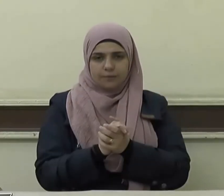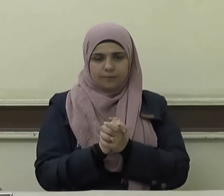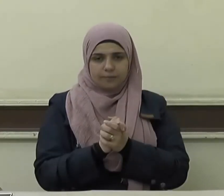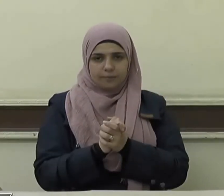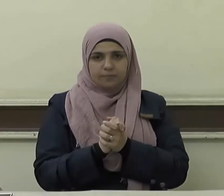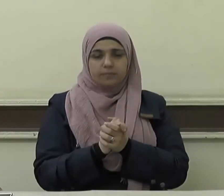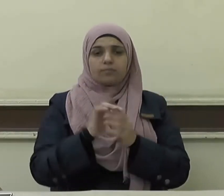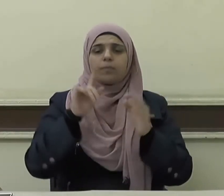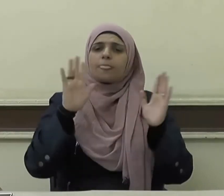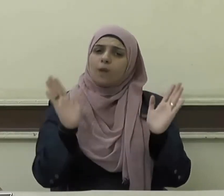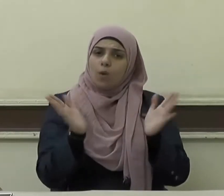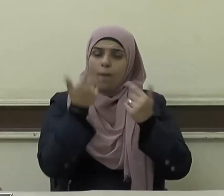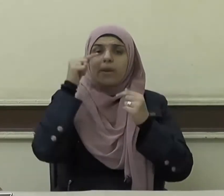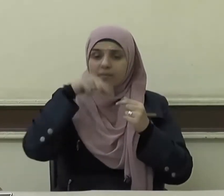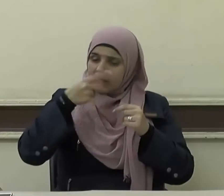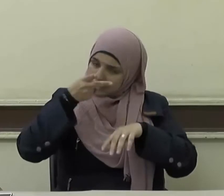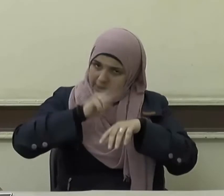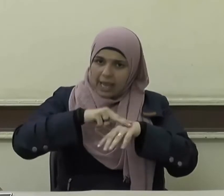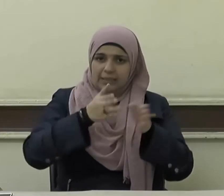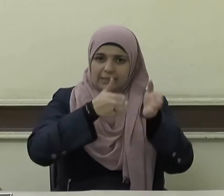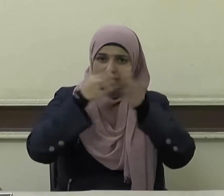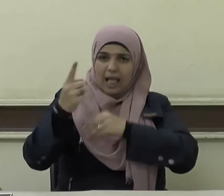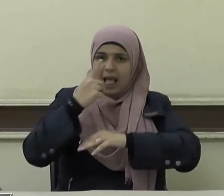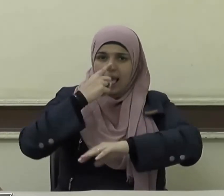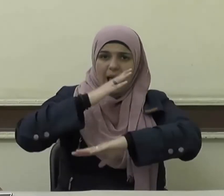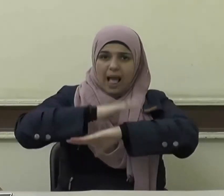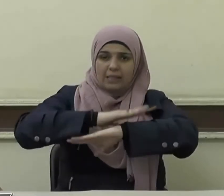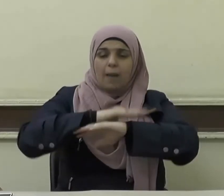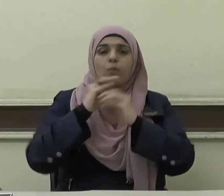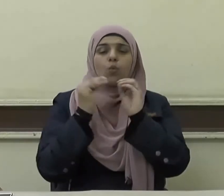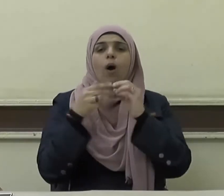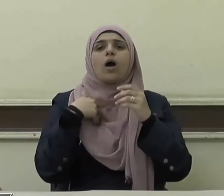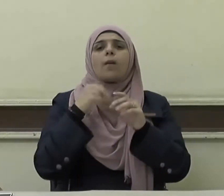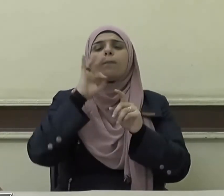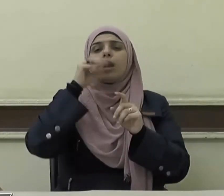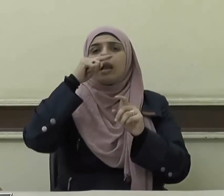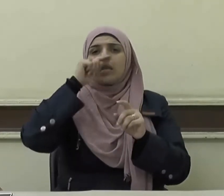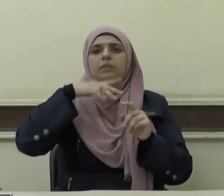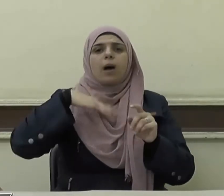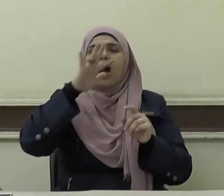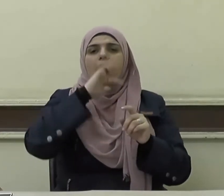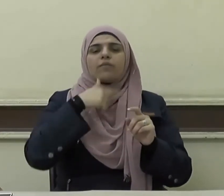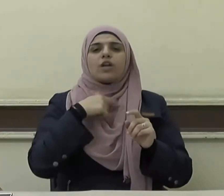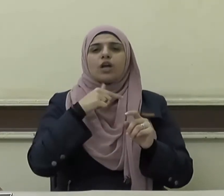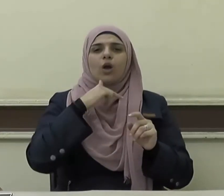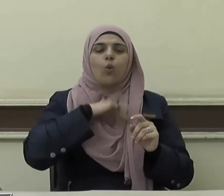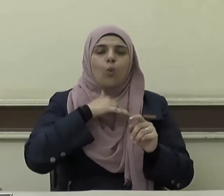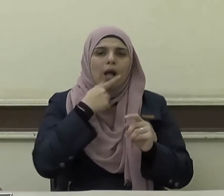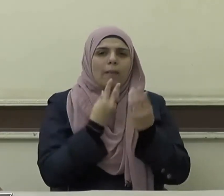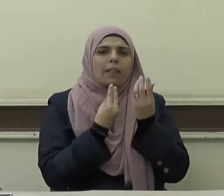ومن هذه الآداب مراعاة الذوق العام